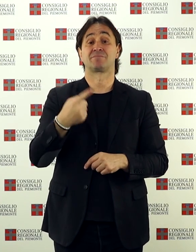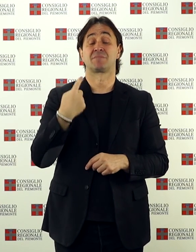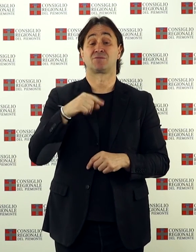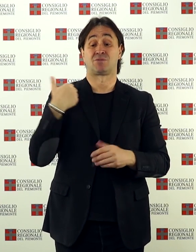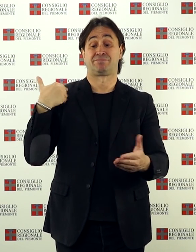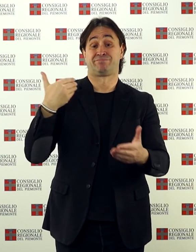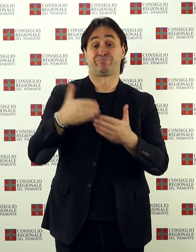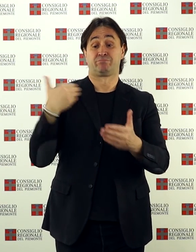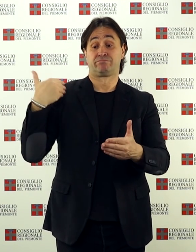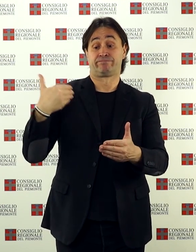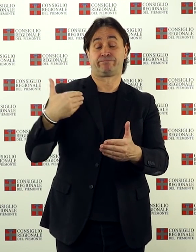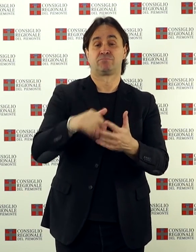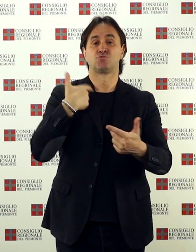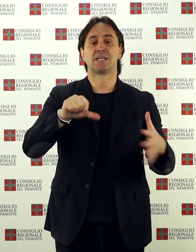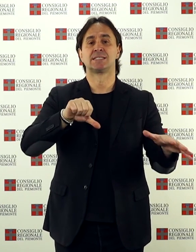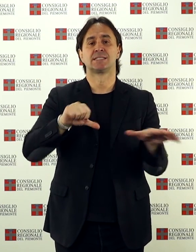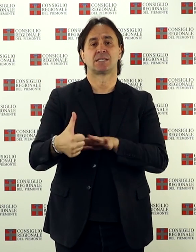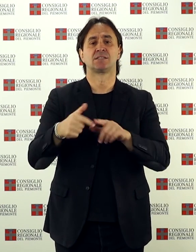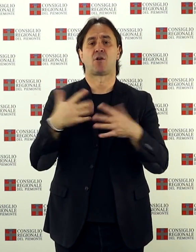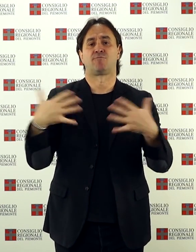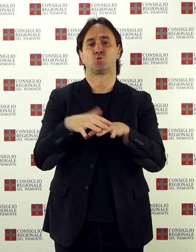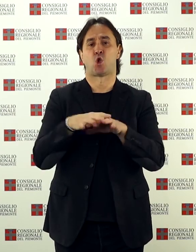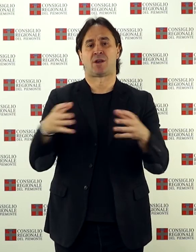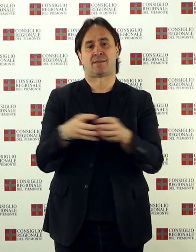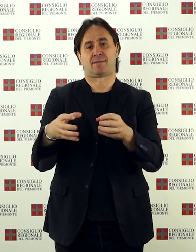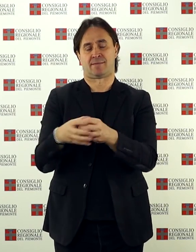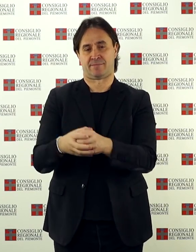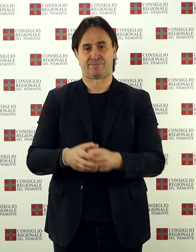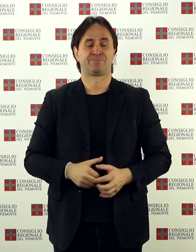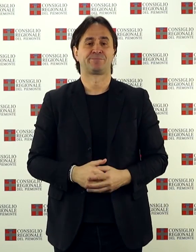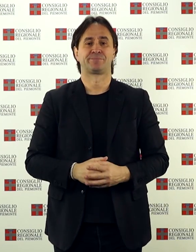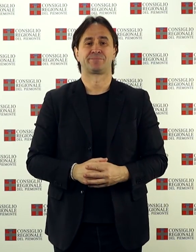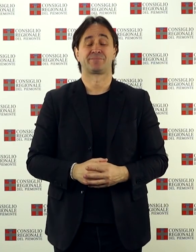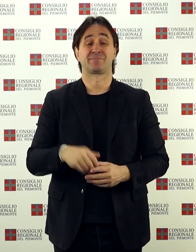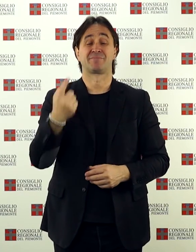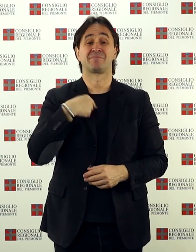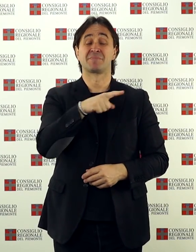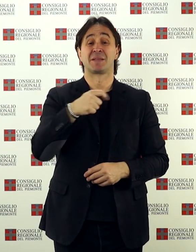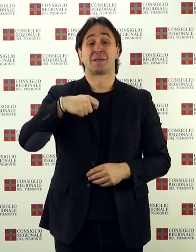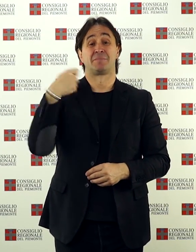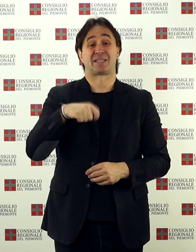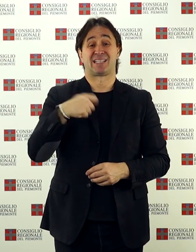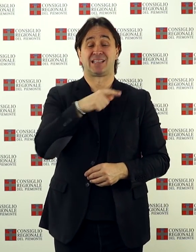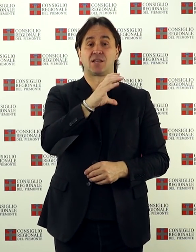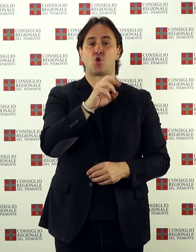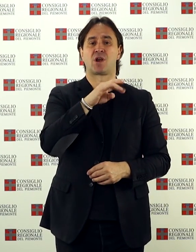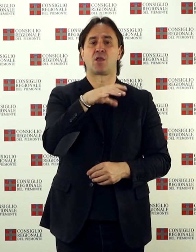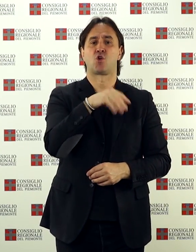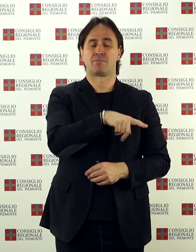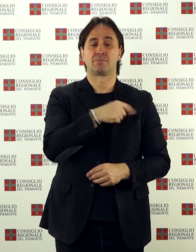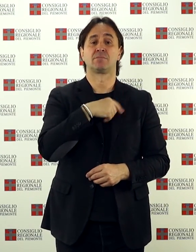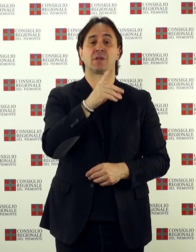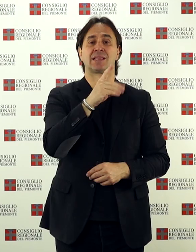fusione in ordine di tempo pervenuta alla regione negli ultimi tre anni. È intervenuto anche il presidente del Coricom